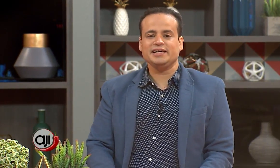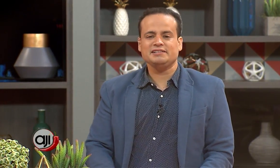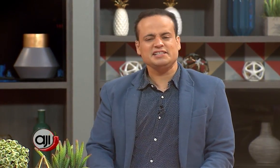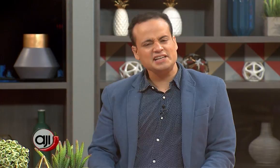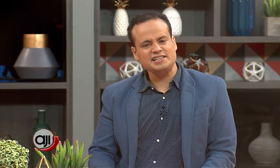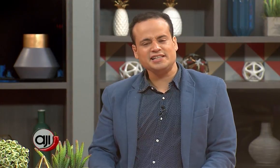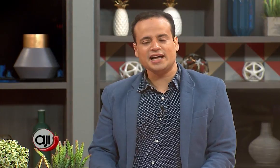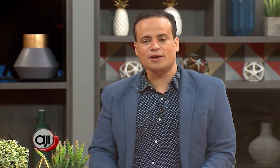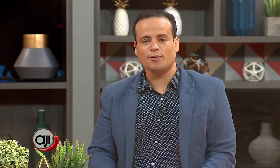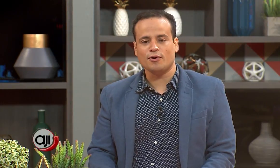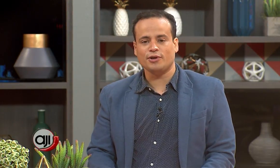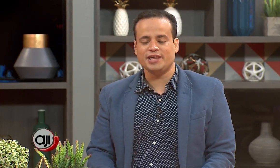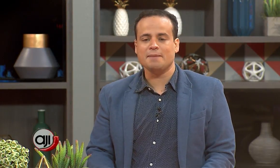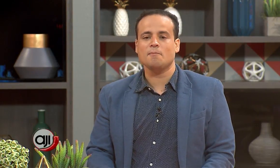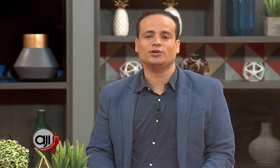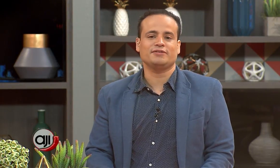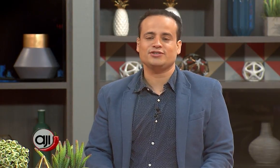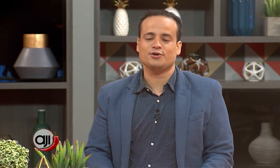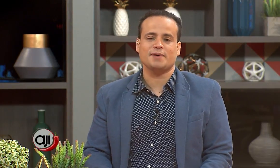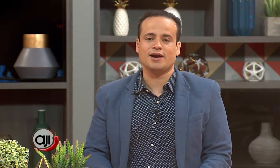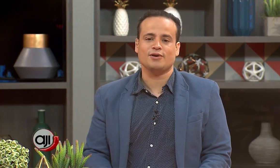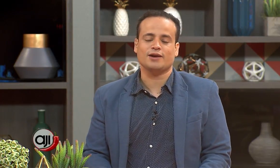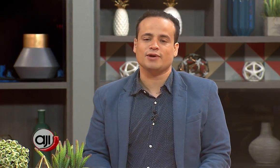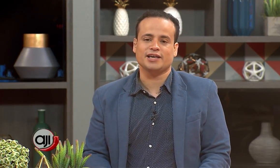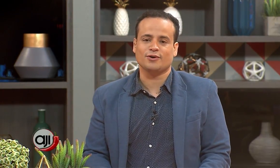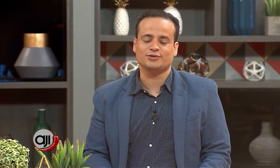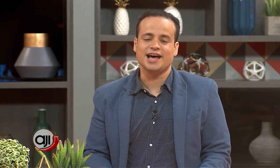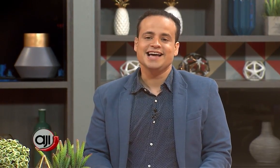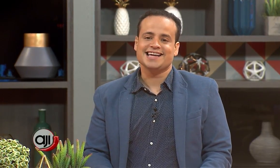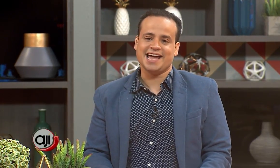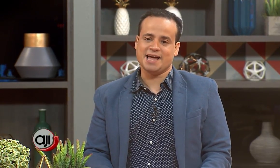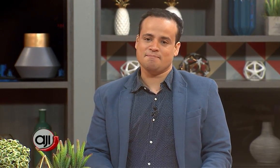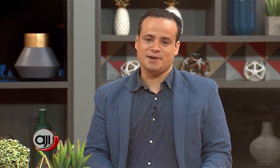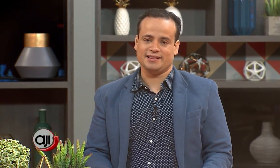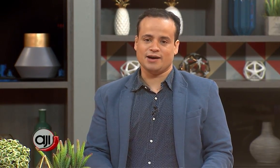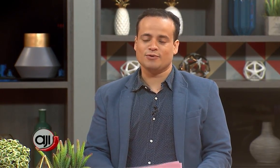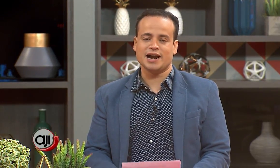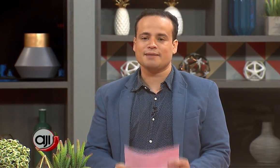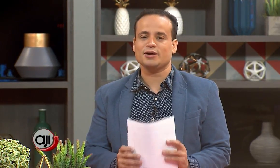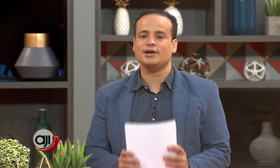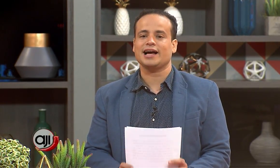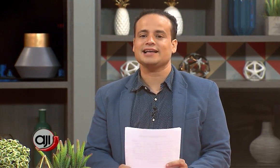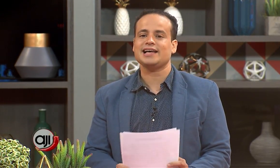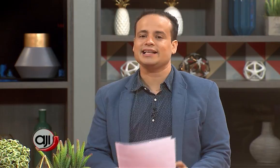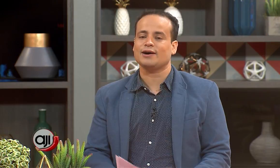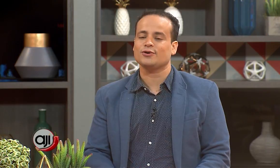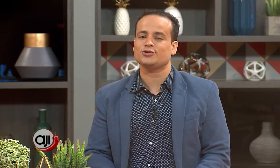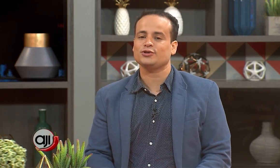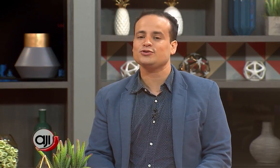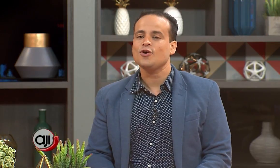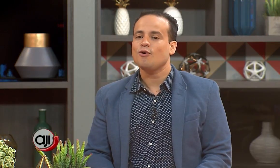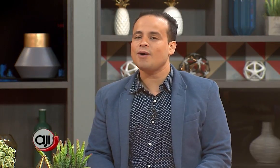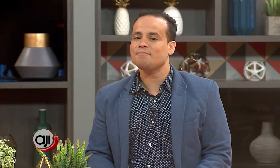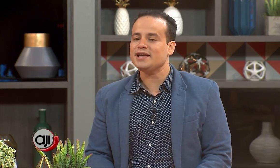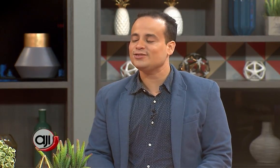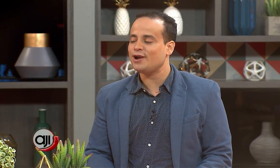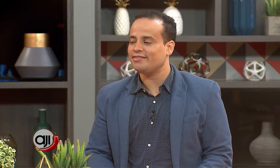necesitan un poco de motivación para arreglar cualquier cosa que emprendan. Un gran amigo de la casa está con nosotros, Juanpi Dolande,